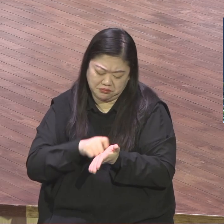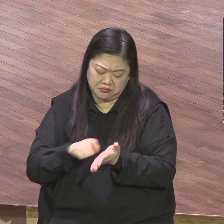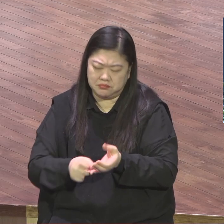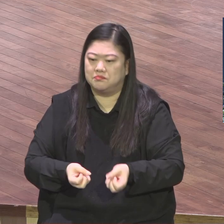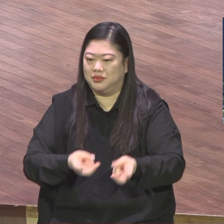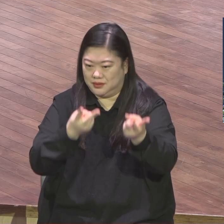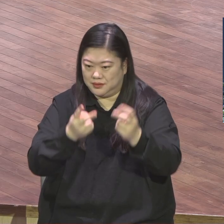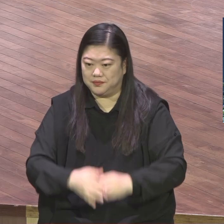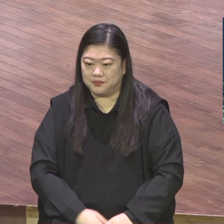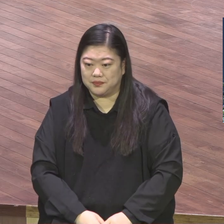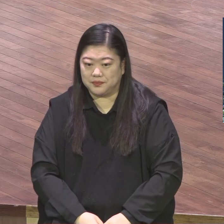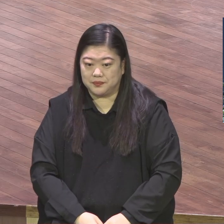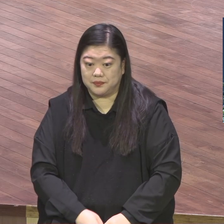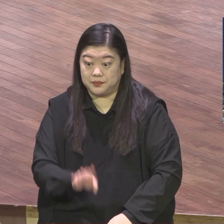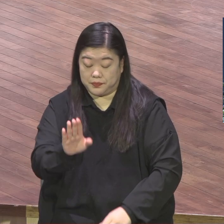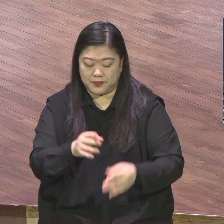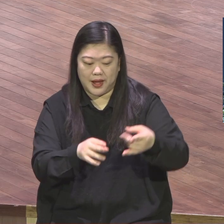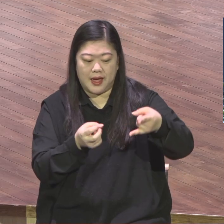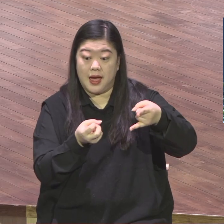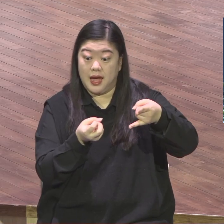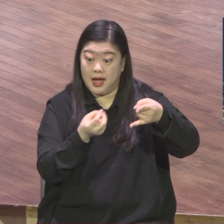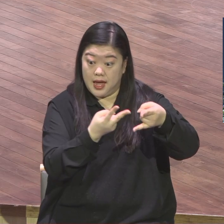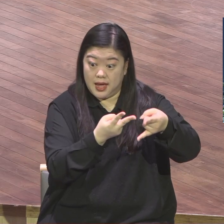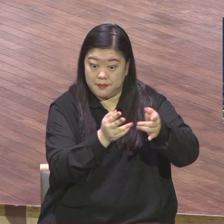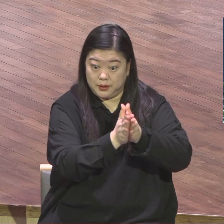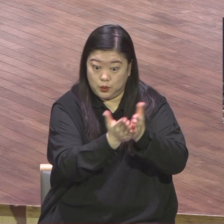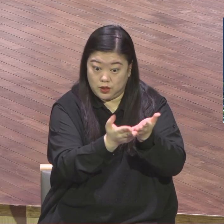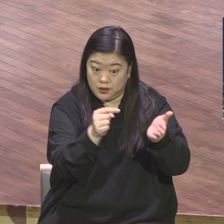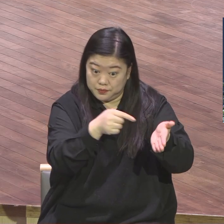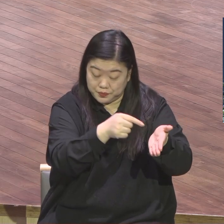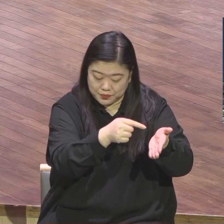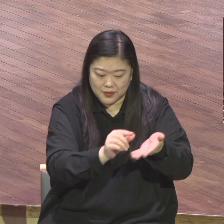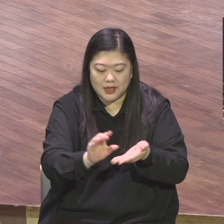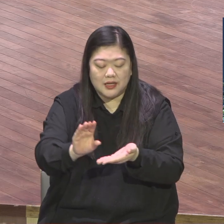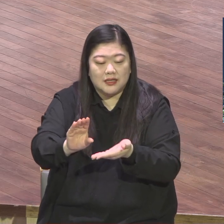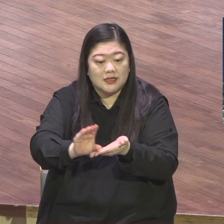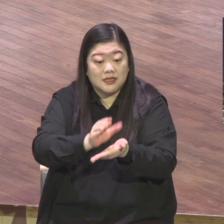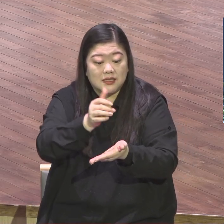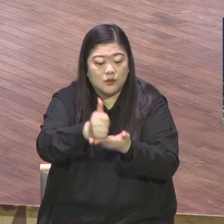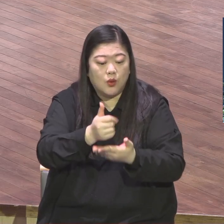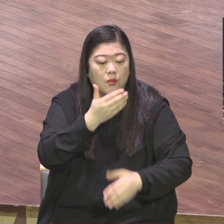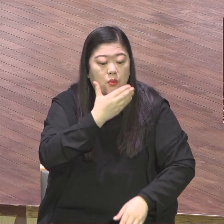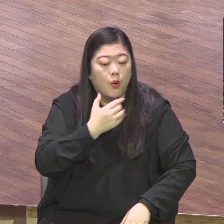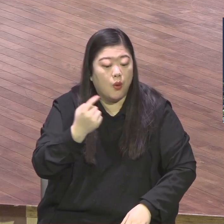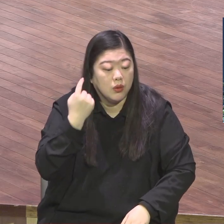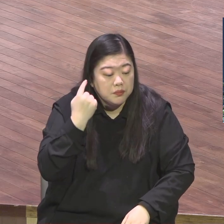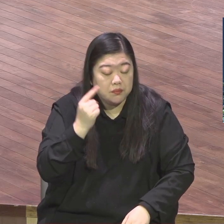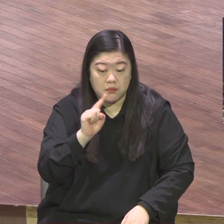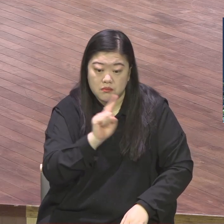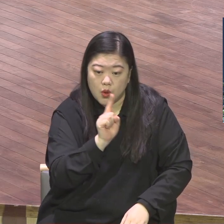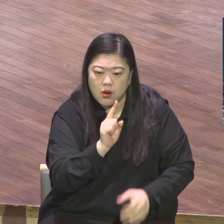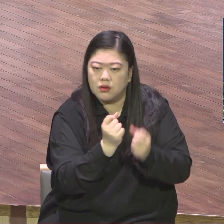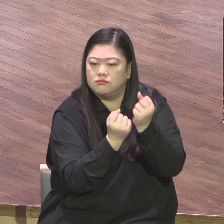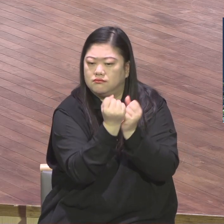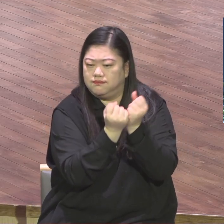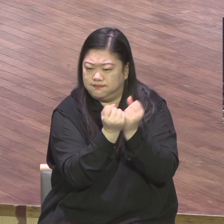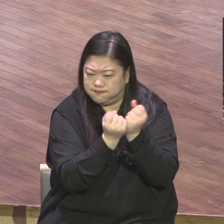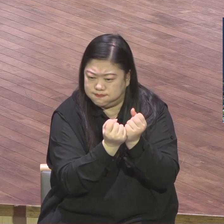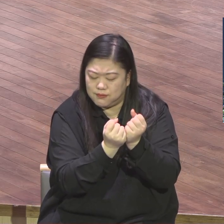그리스도의 복음, 그리스도의 복음을 통해서 주어진 헤븐의 블레싱, 헤븐의 블레싱, 이